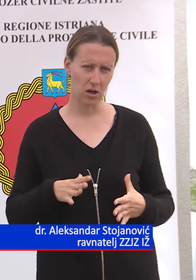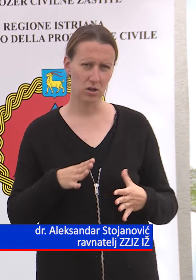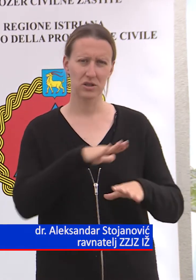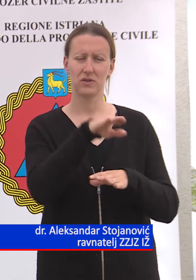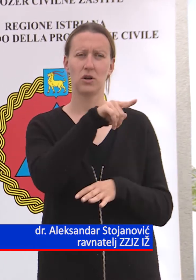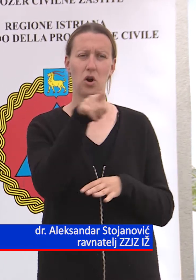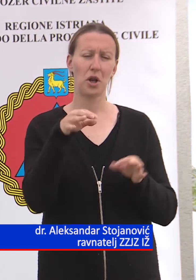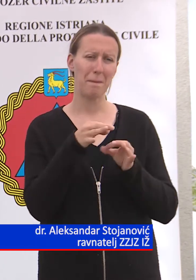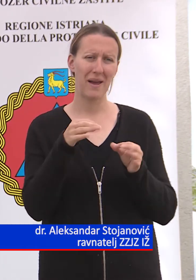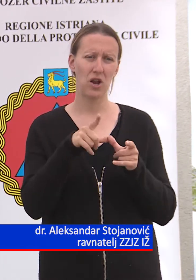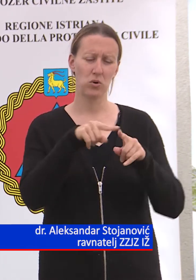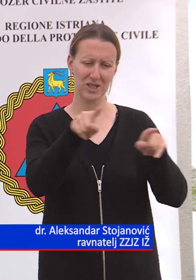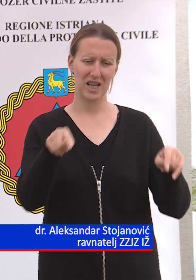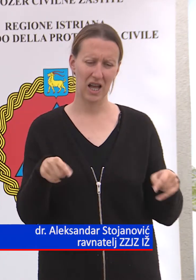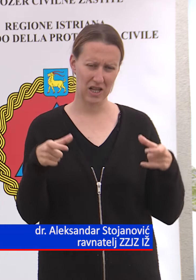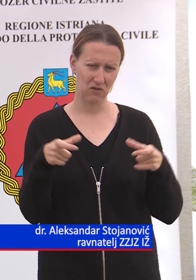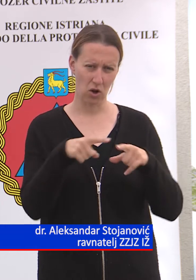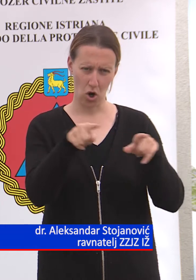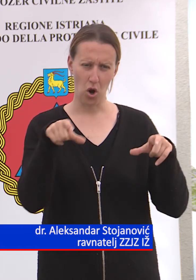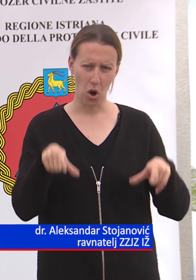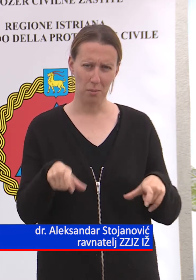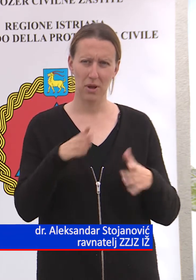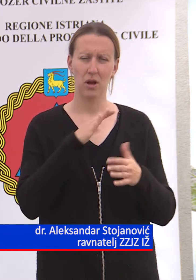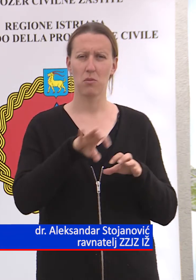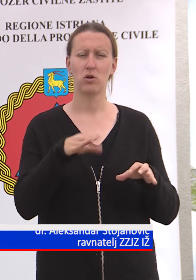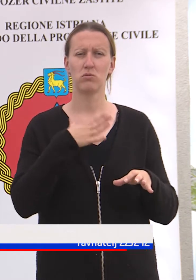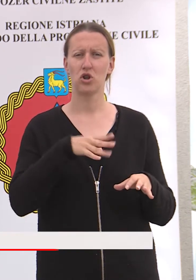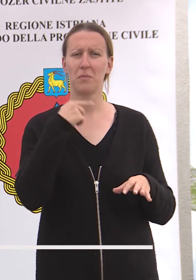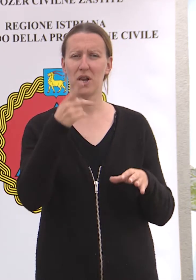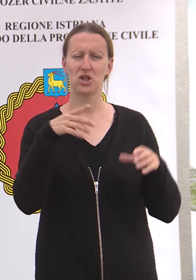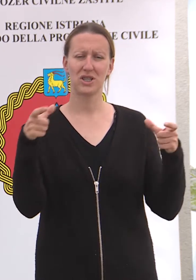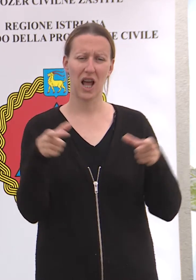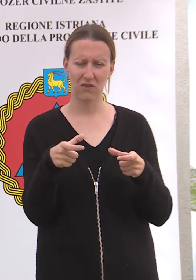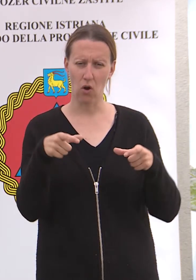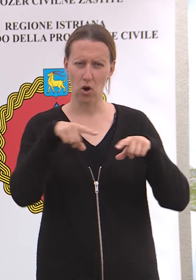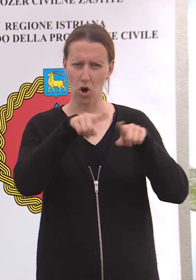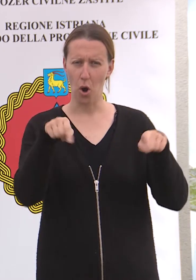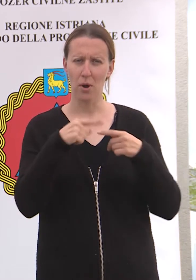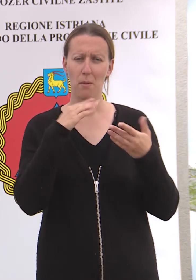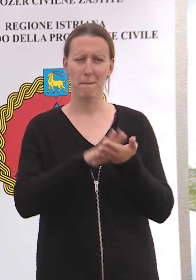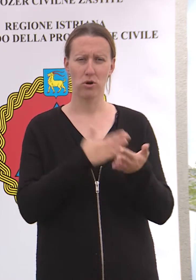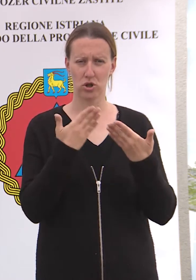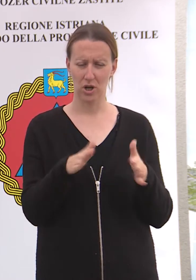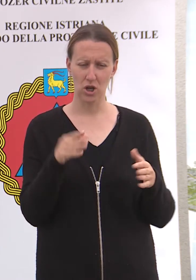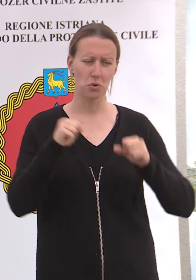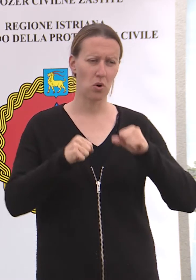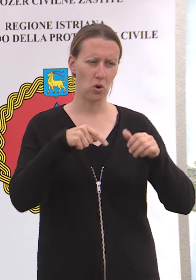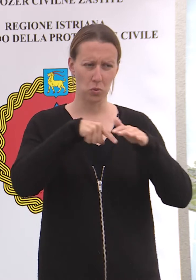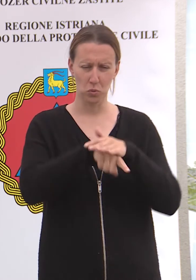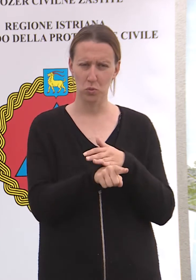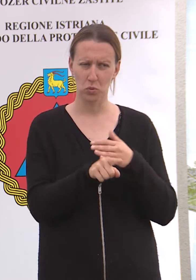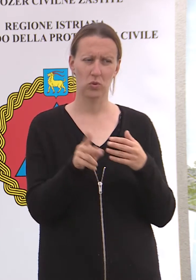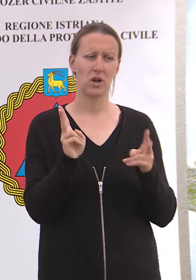odnosno svih onih mjera u zatvorenim objektima, posebno bi naglasio zatvorene objekte koje su počeli sa radom, odnosno način ponašanja u